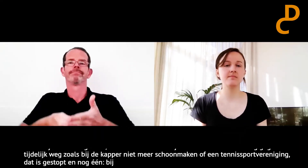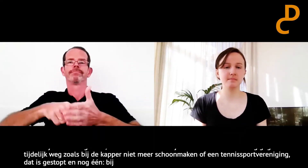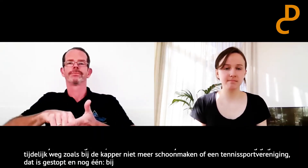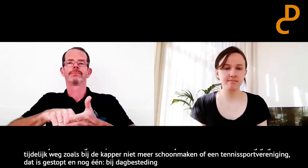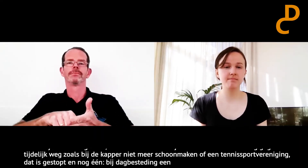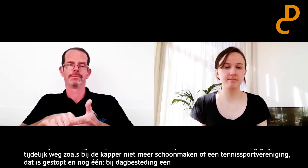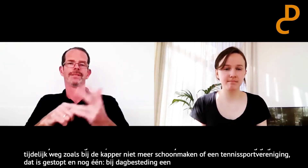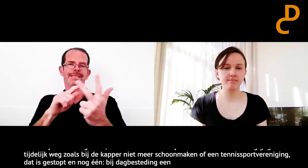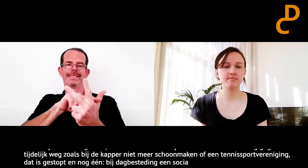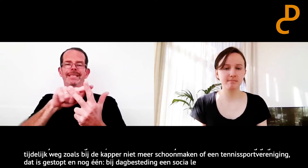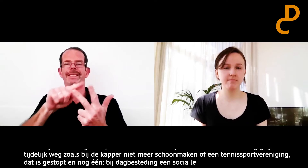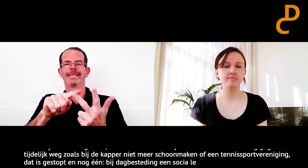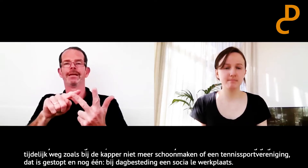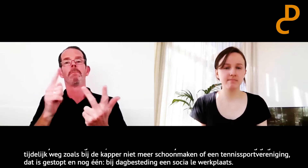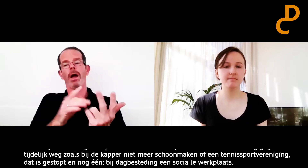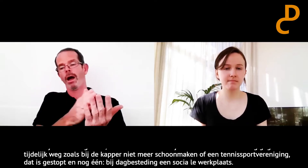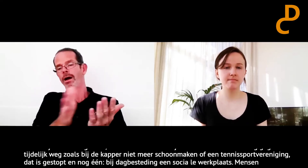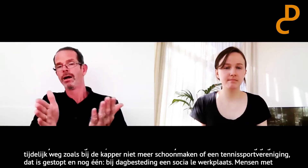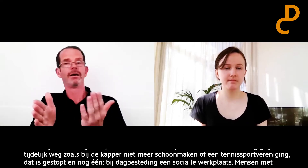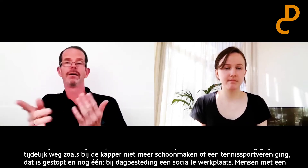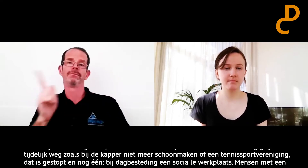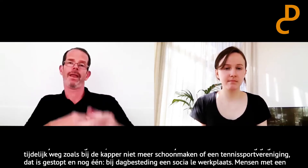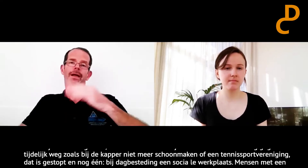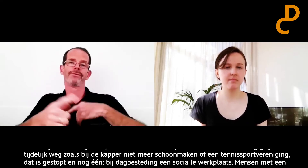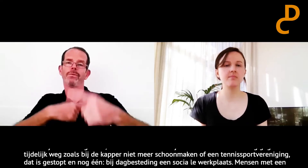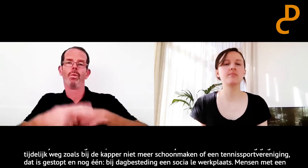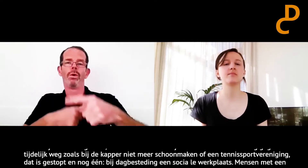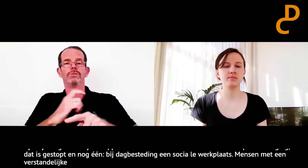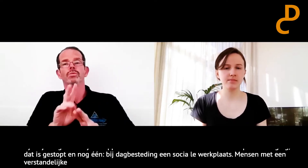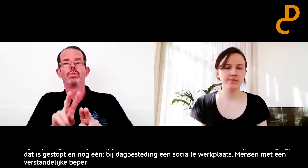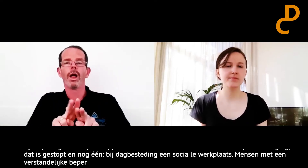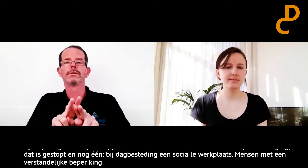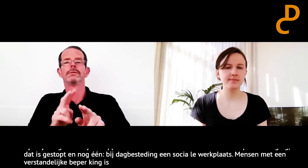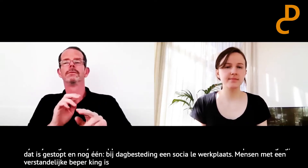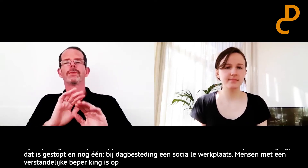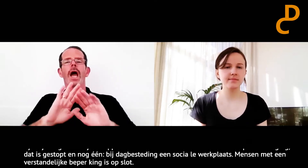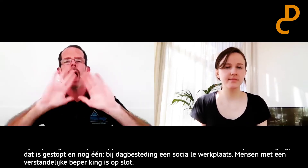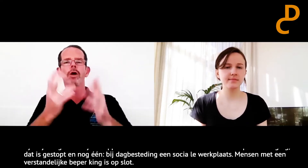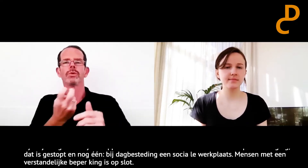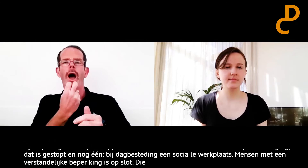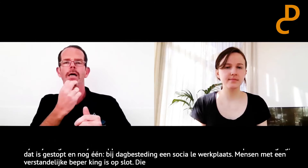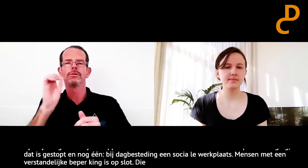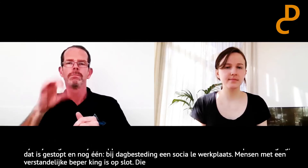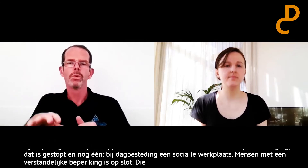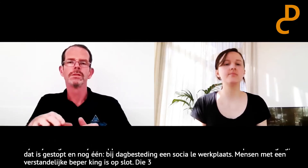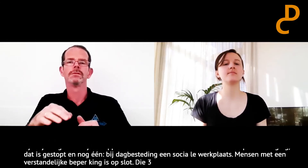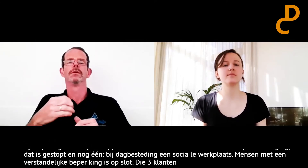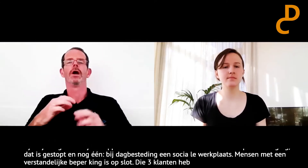met verstandelijke beperking. Dat is nu ook op slot. Dus deze drie klanten heb ik niet meer. Maar voor de rest loopt het allemaal gewoon nog door. Hetzelfde als de